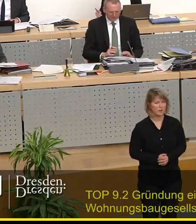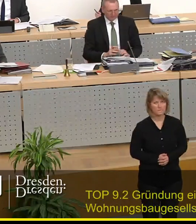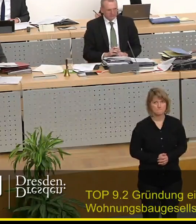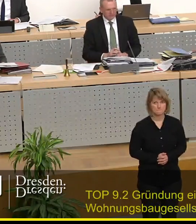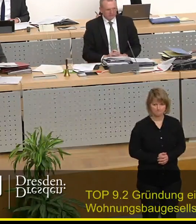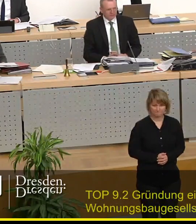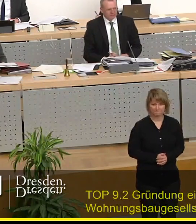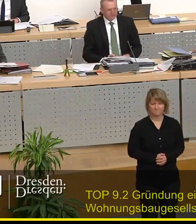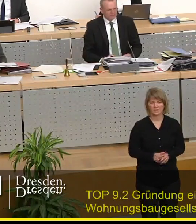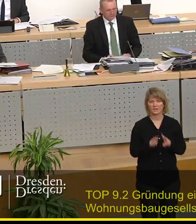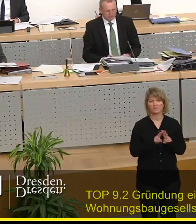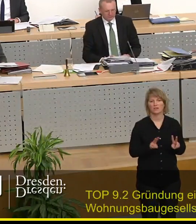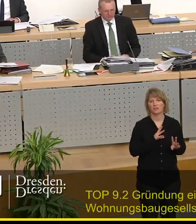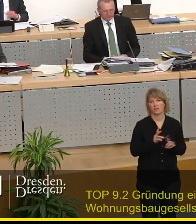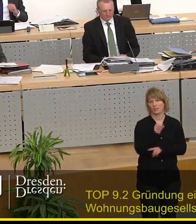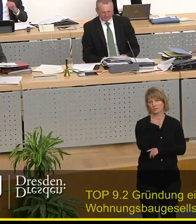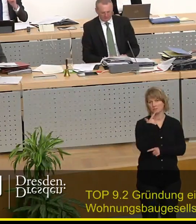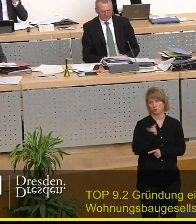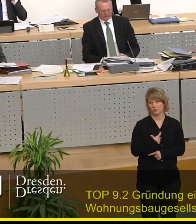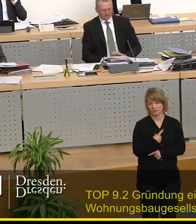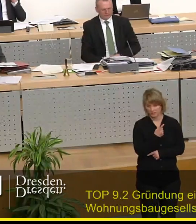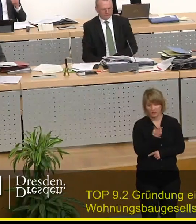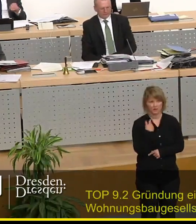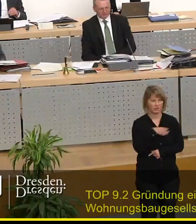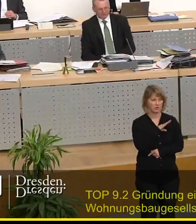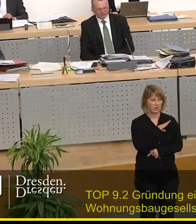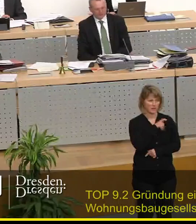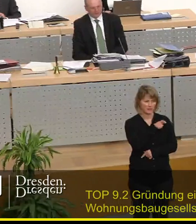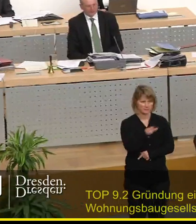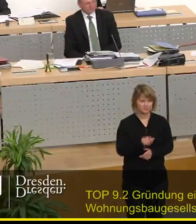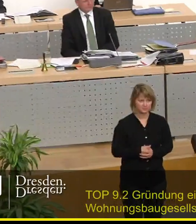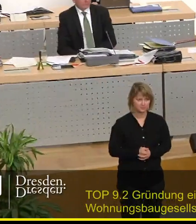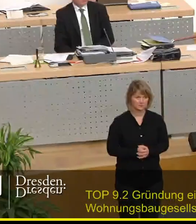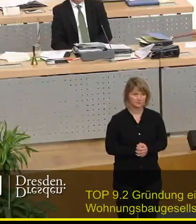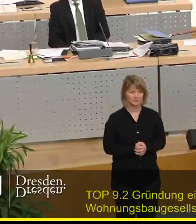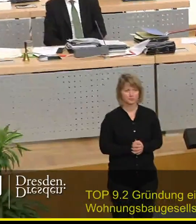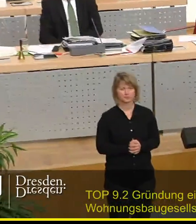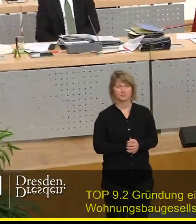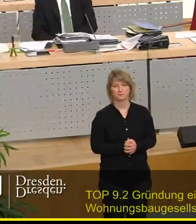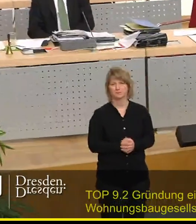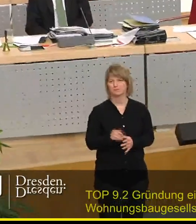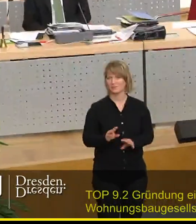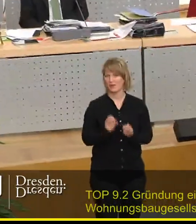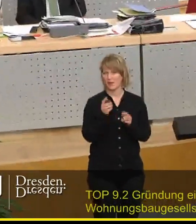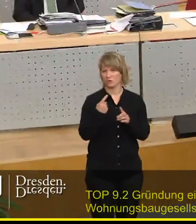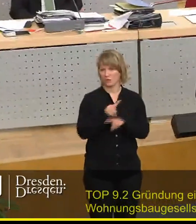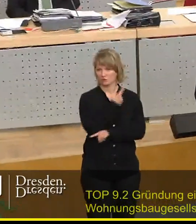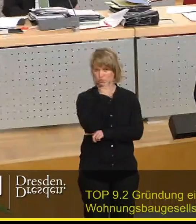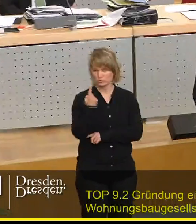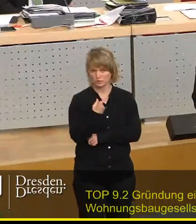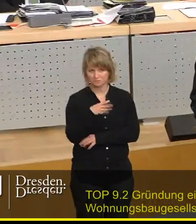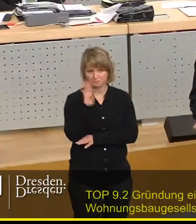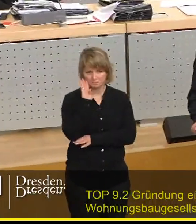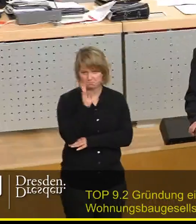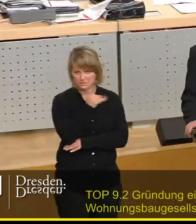Sehr geehrter Herr erster Bürgermeister, sehr geehrte Kolleginnen und Kollegen. Was haben wir in der aktuellen Stunde gelernt, die wir